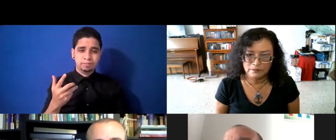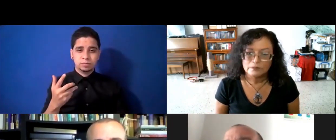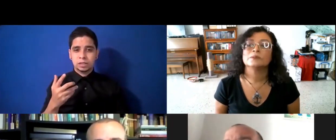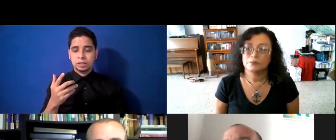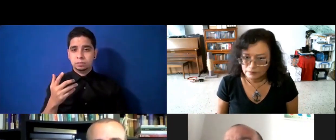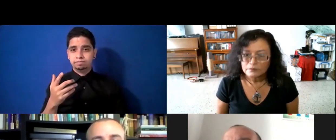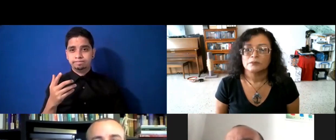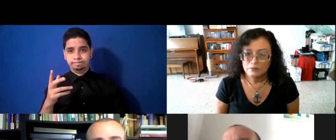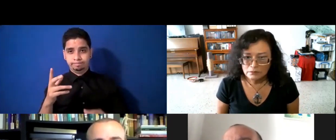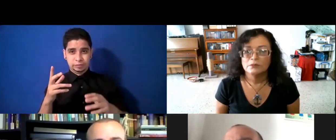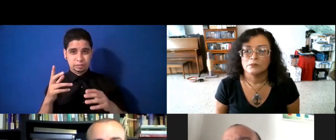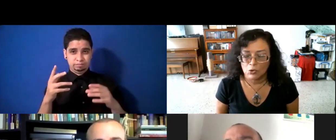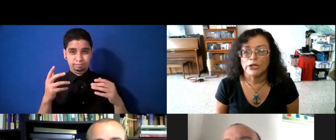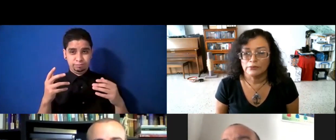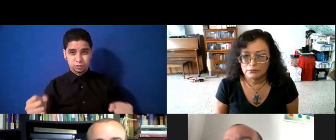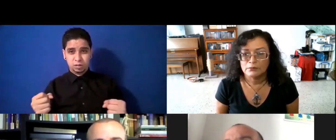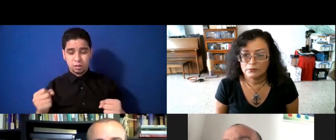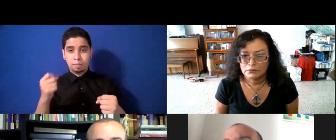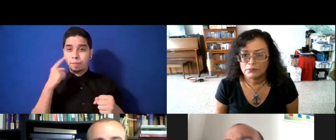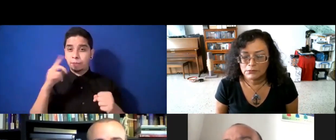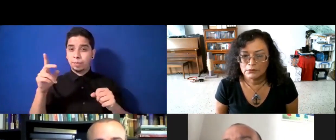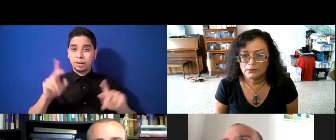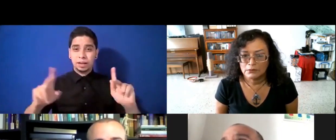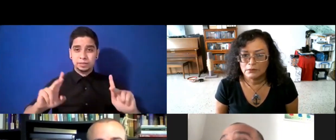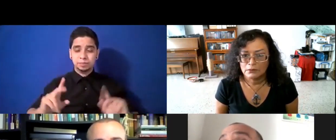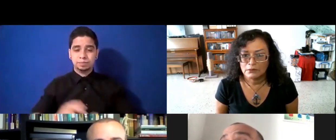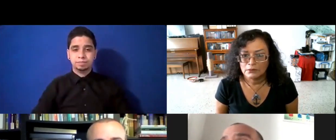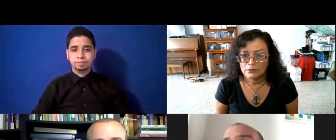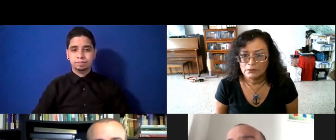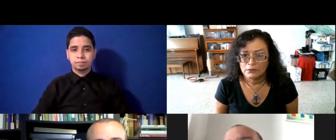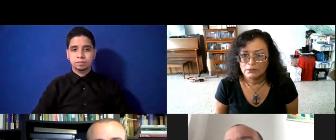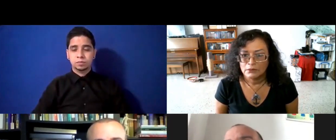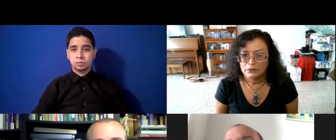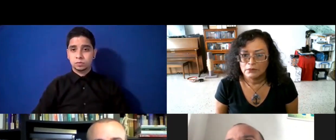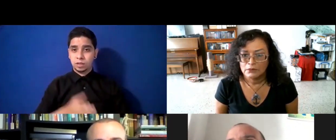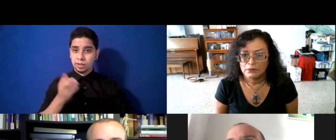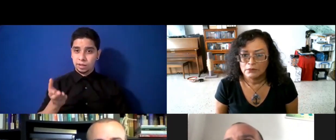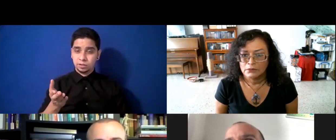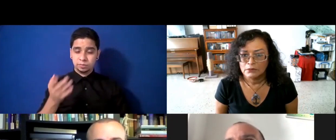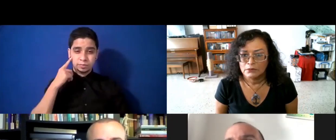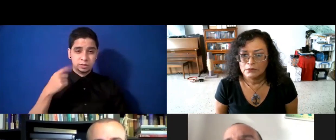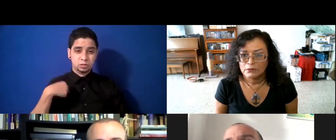para las personas, eso es alguna de las cosas, pues, que se han hecho, hemos,